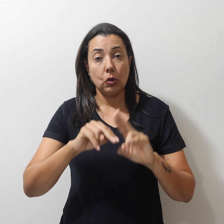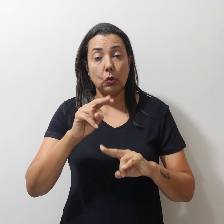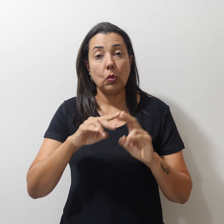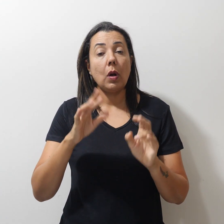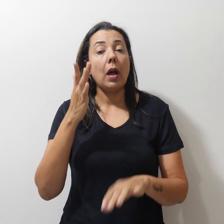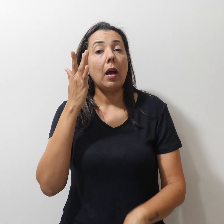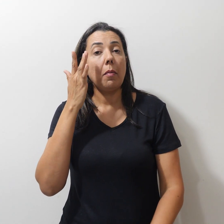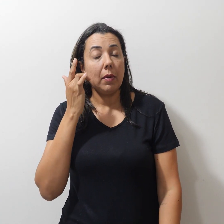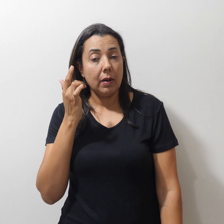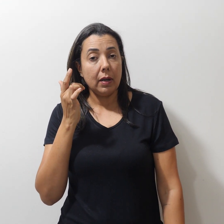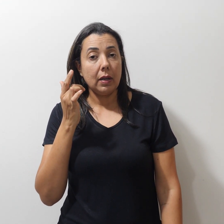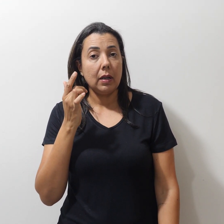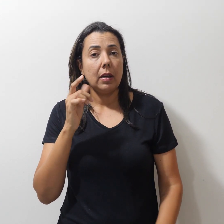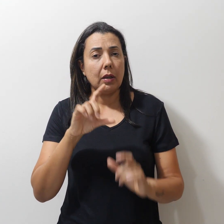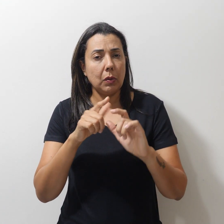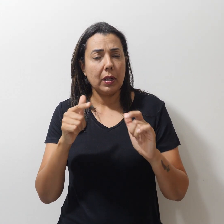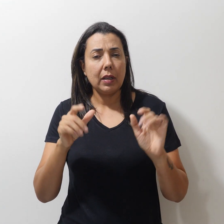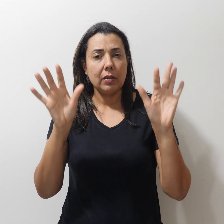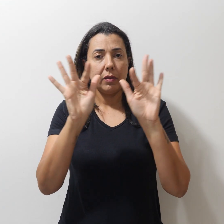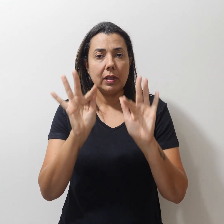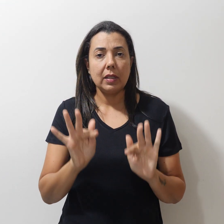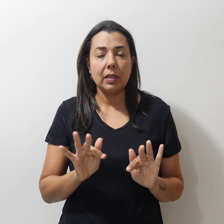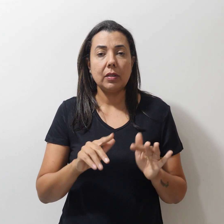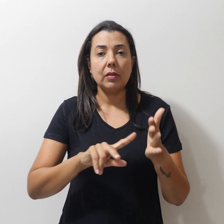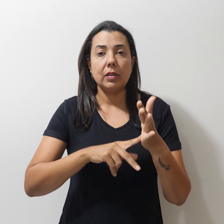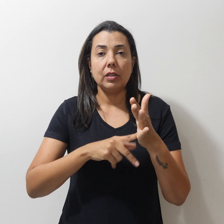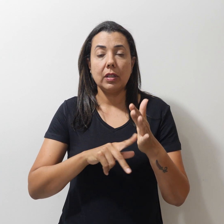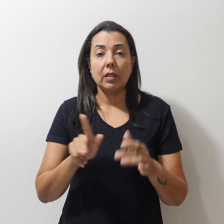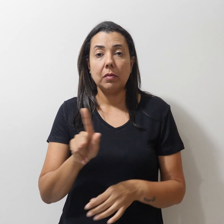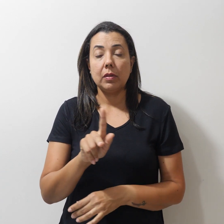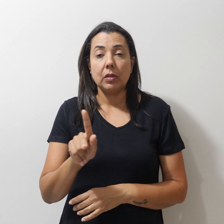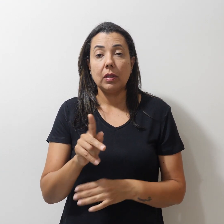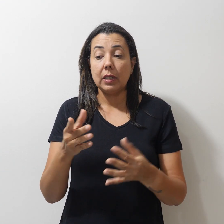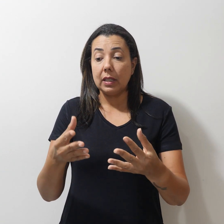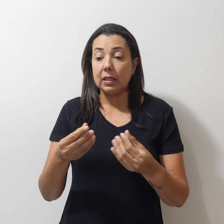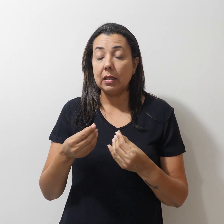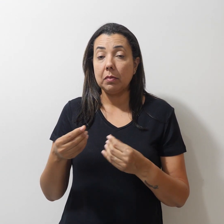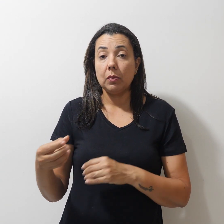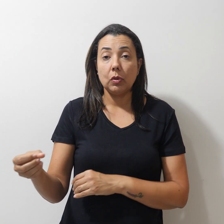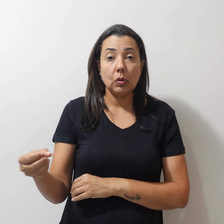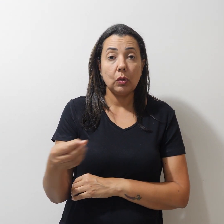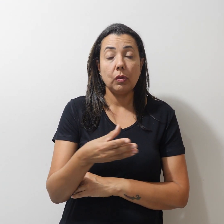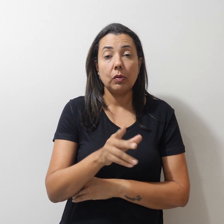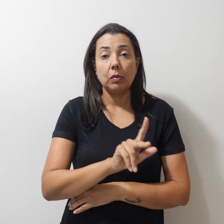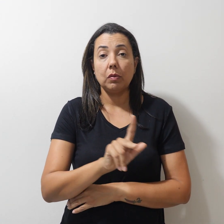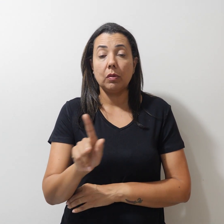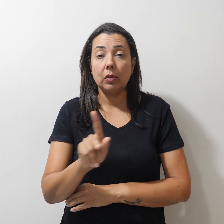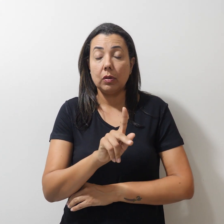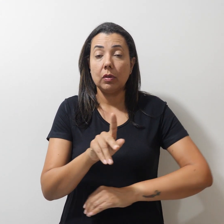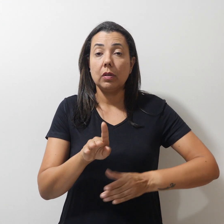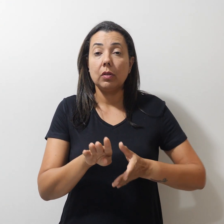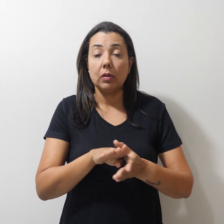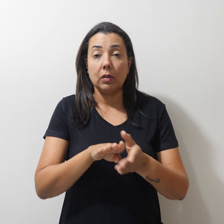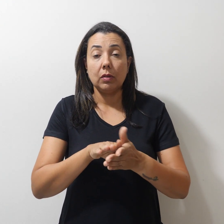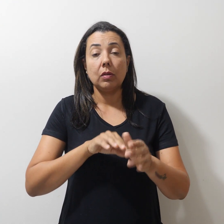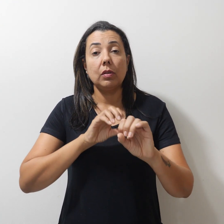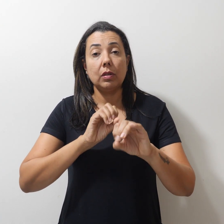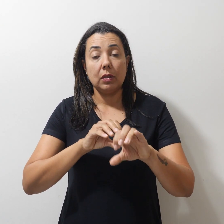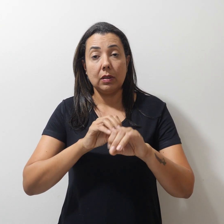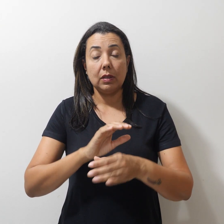É com grande alegria que o Simpro recebe os novos professores e orientadores educacionais